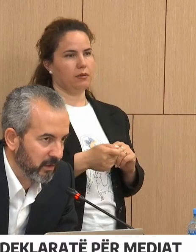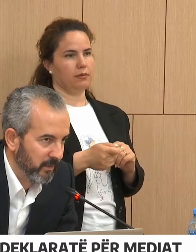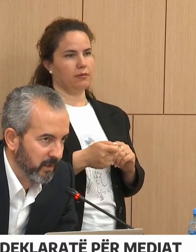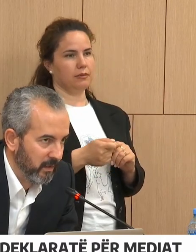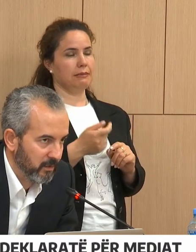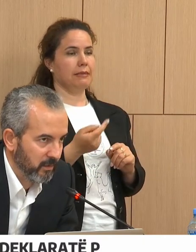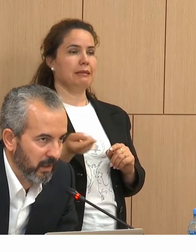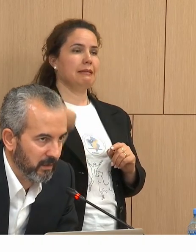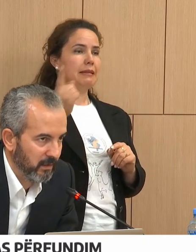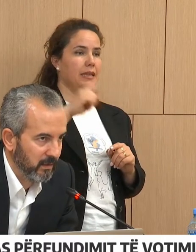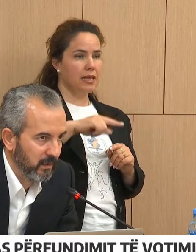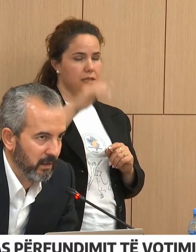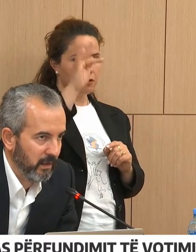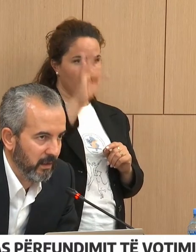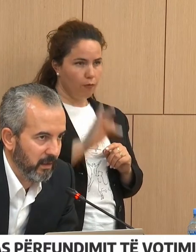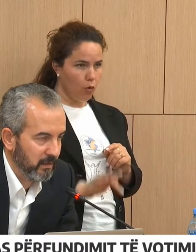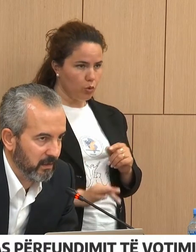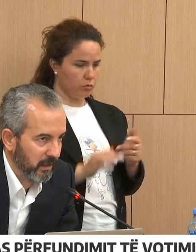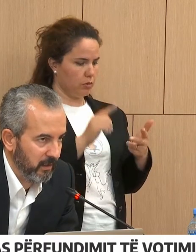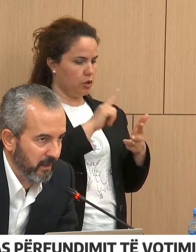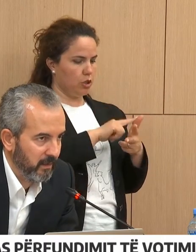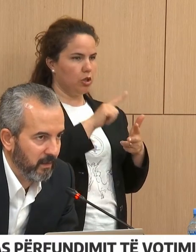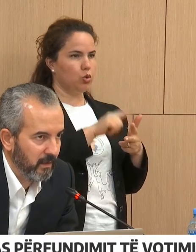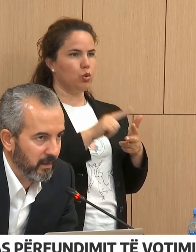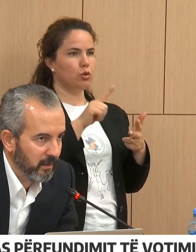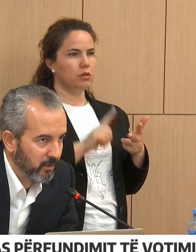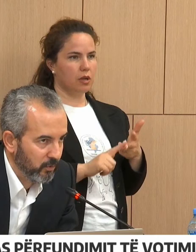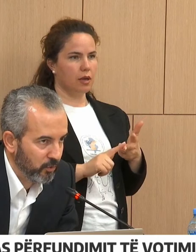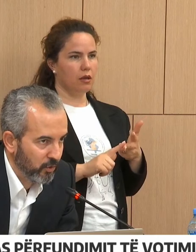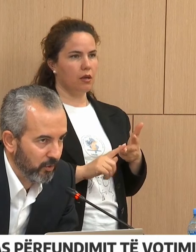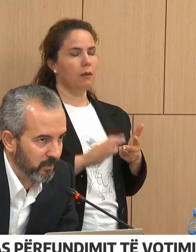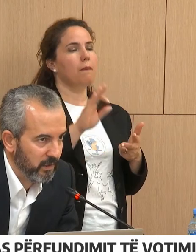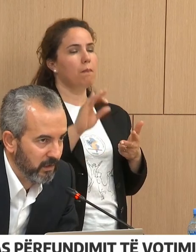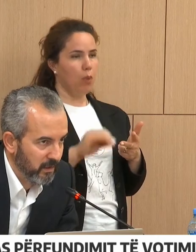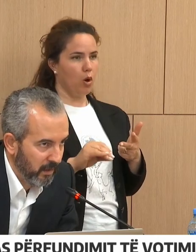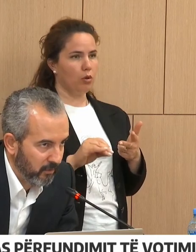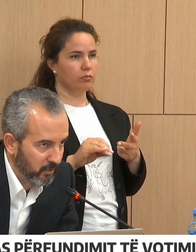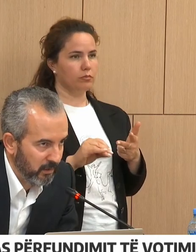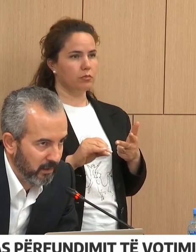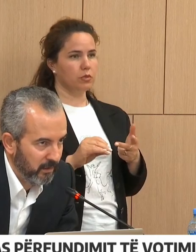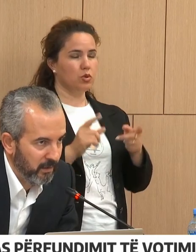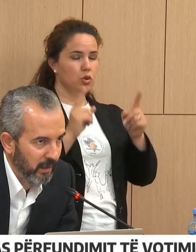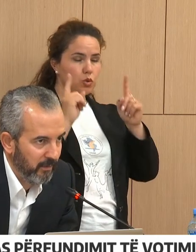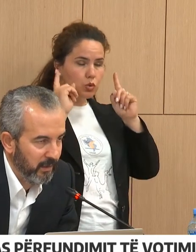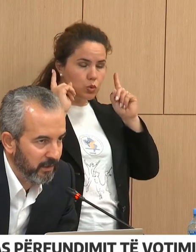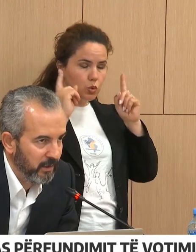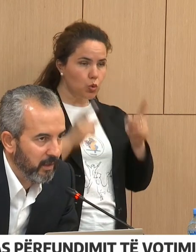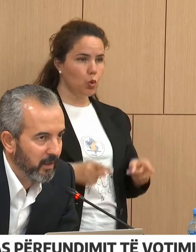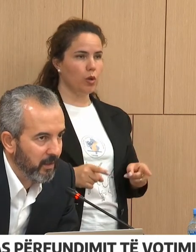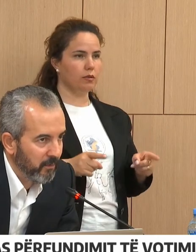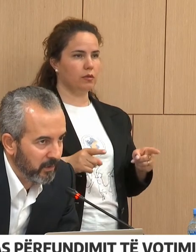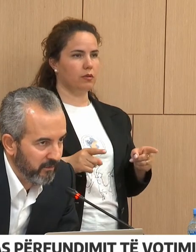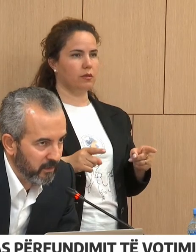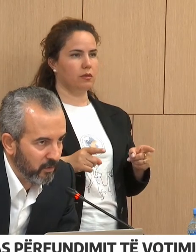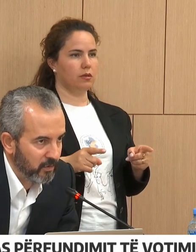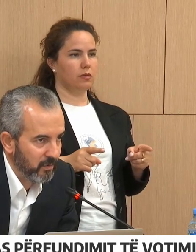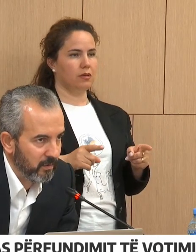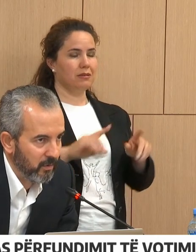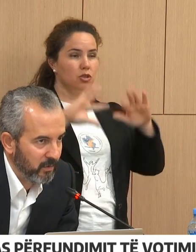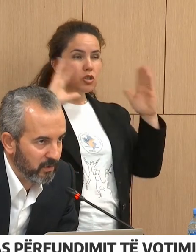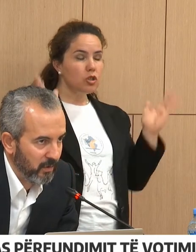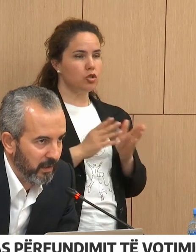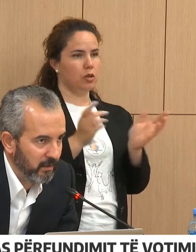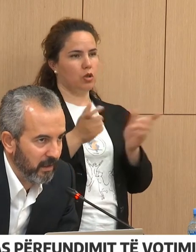nësëve ne do të kemi rezultatin e zgjedhjeve do të ushtrojnë gjith autoritetin që na jetë ligji për të i